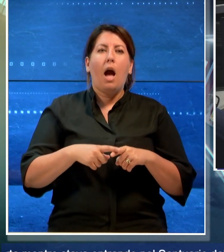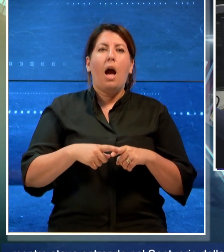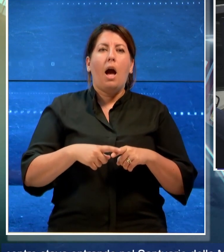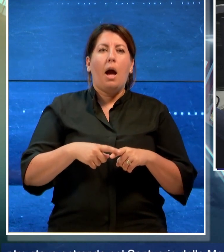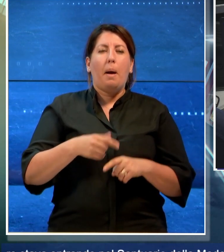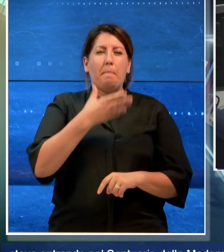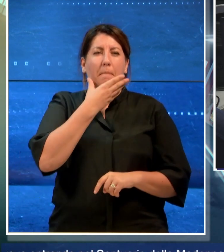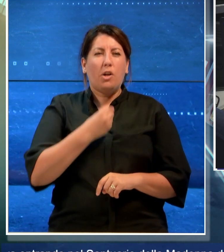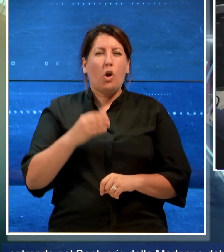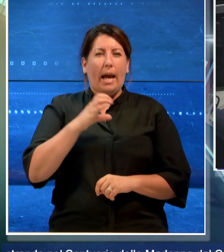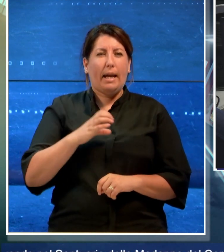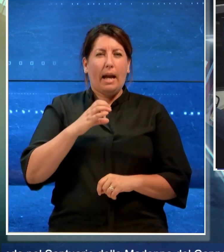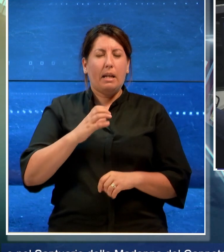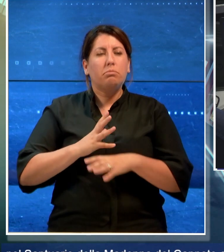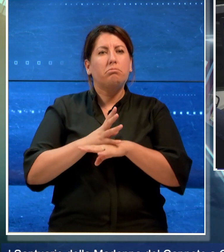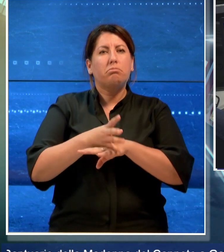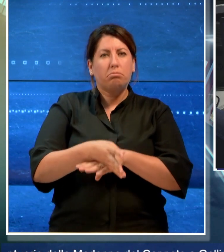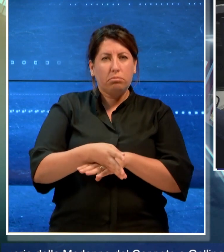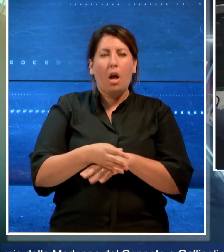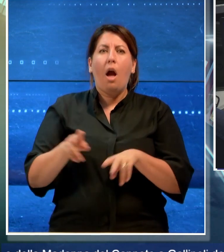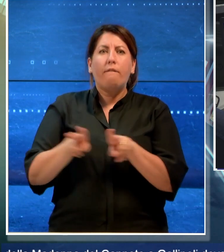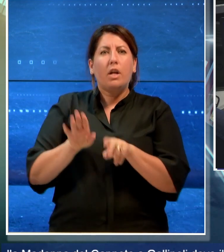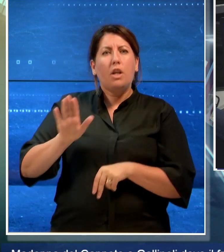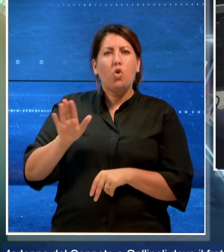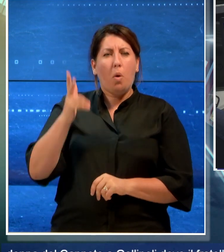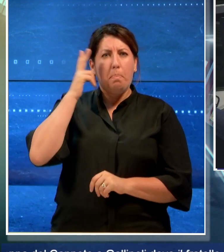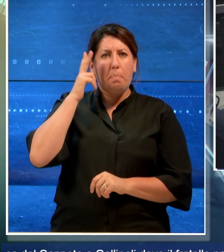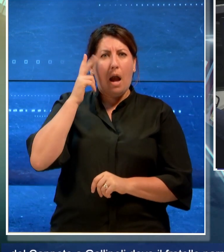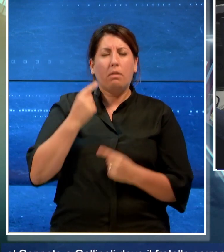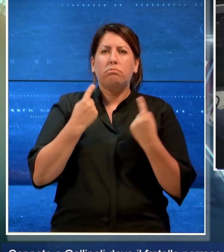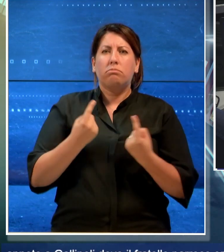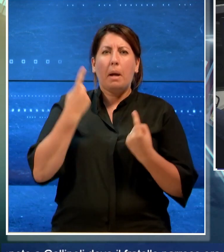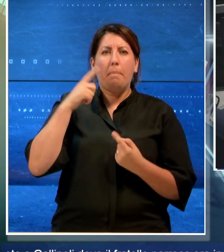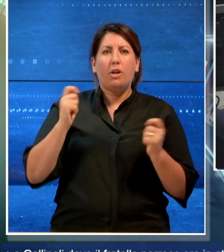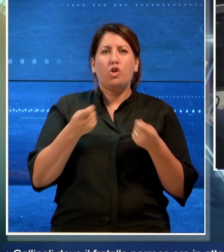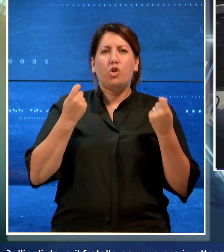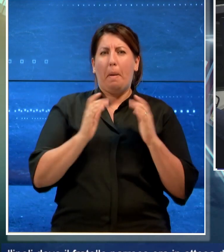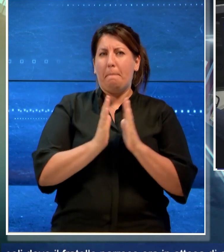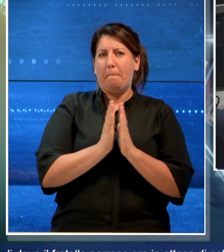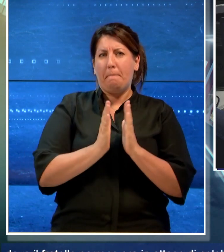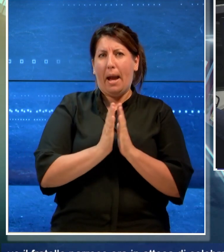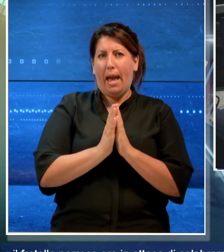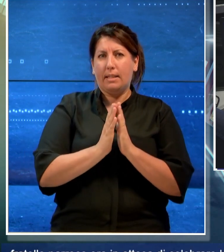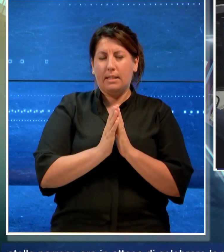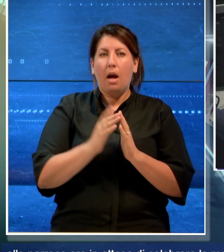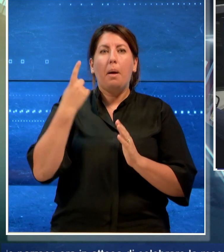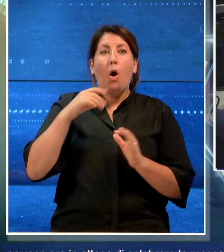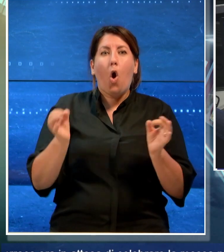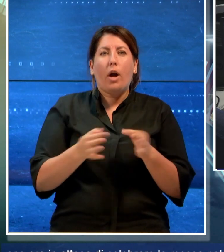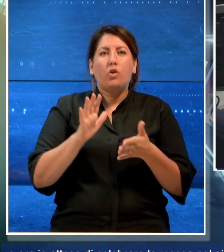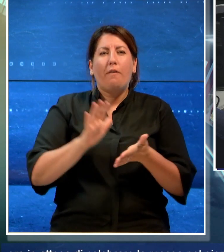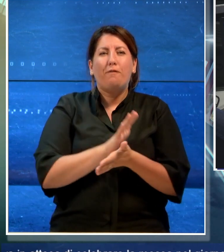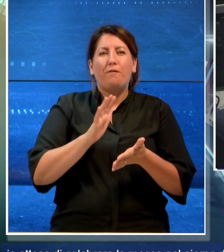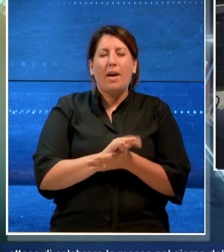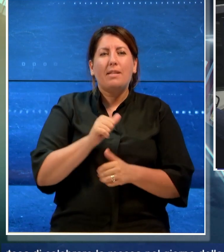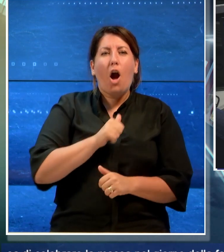dove il fratello parroco era in attesa di celebrare la messa nel giorno della festa che ogni anno richiama